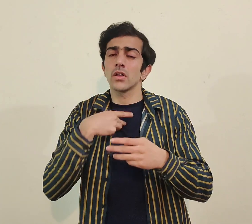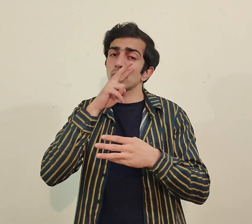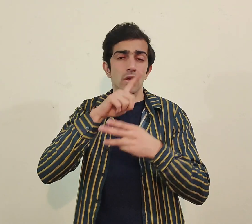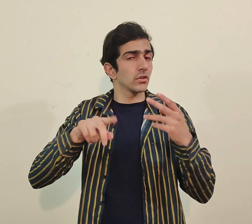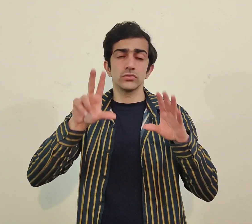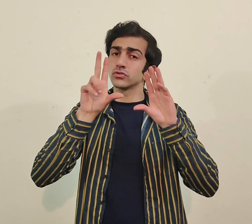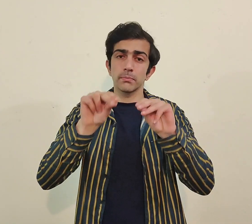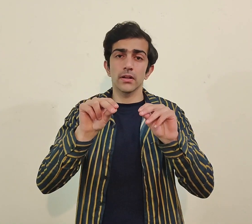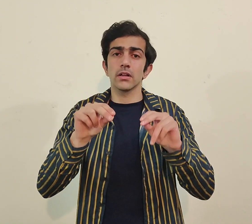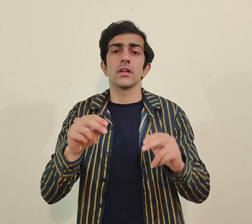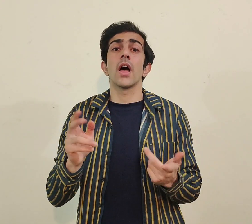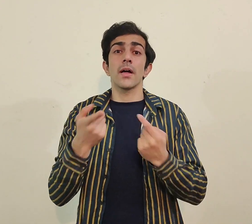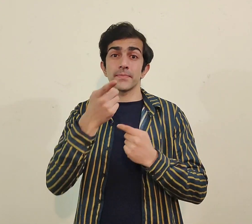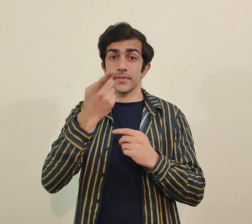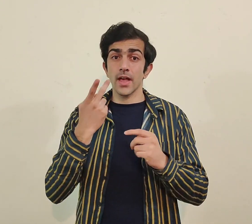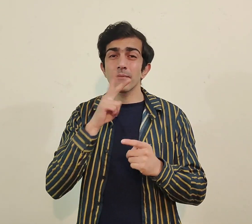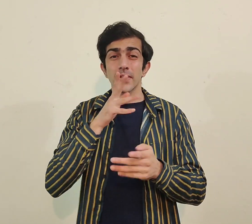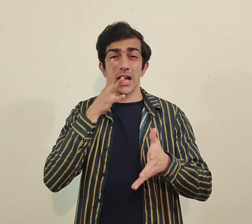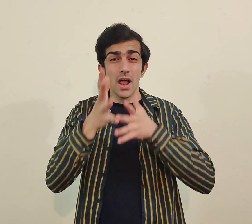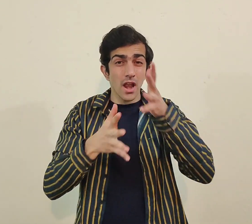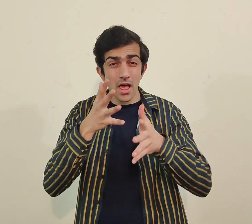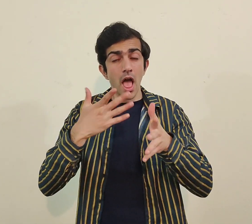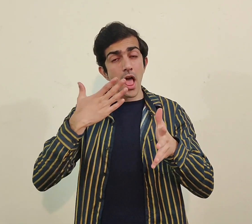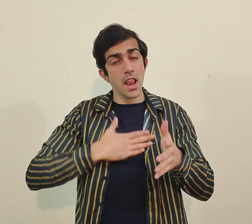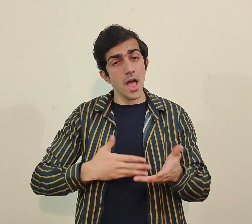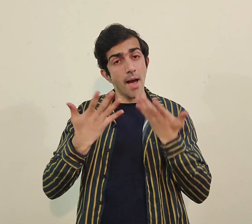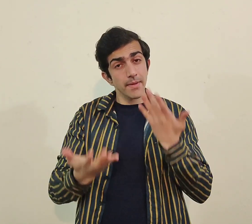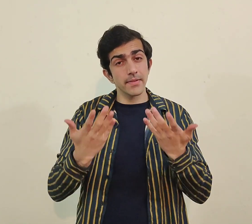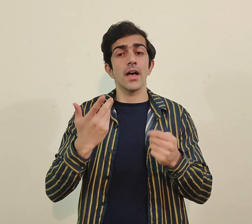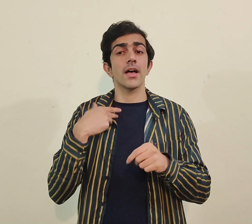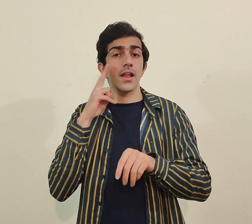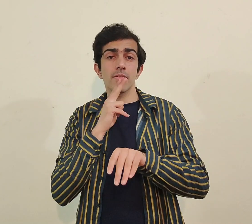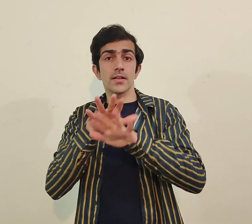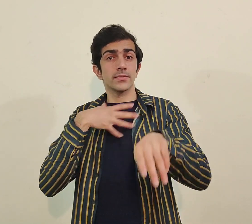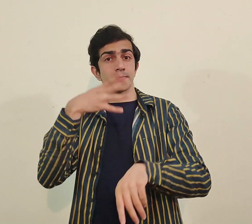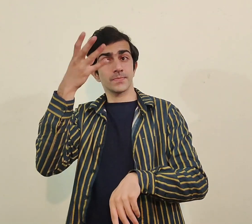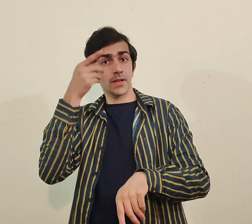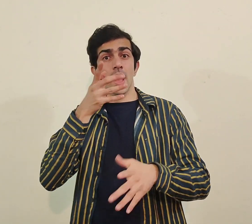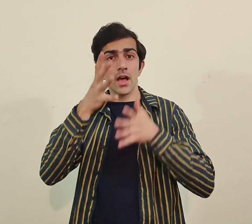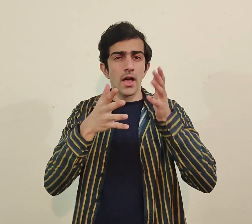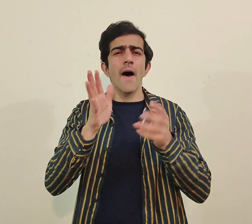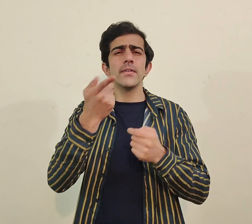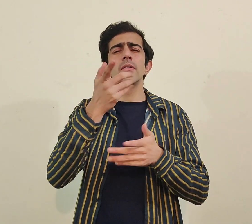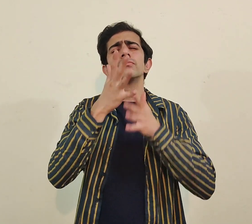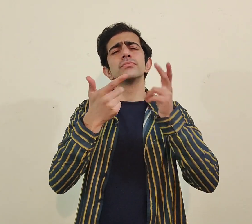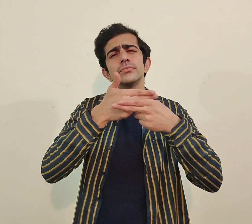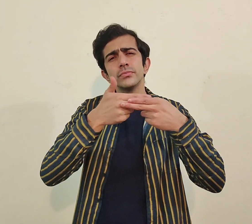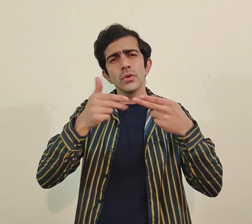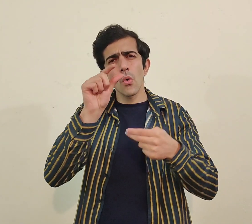غصہ کروگے تو اس طرح نہیں کرنا چاہیے اگر آپ sign proper کریں گے communicate آرام سے کریں گے تو deaf لوگوں کو بھی